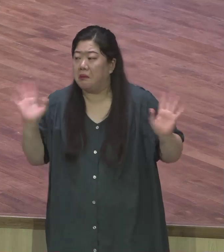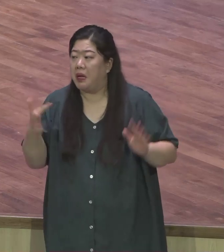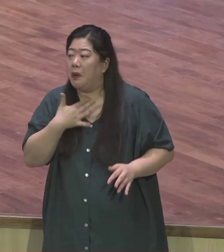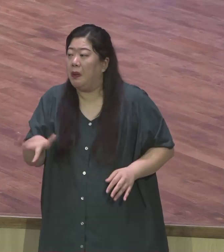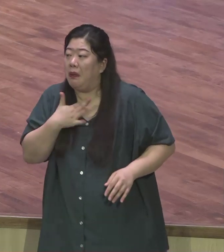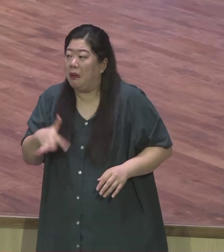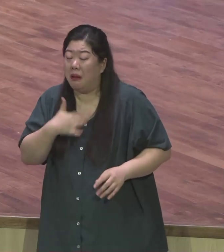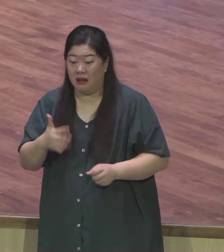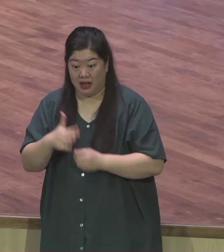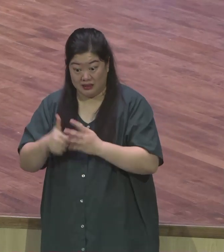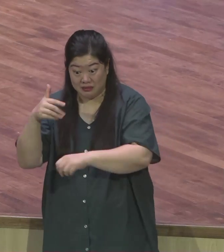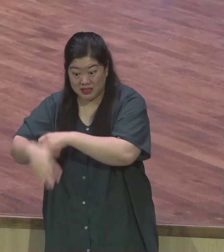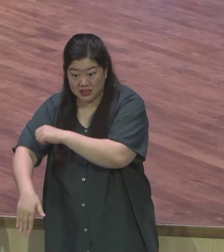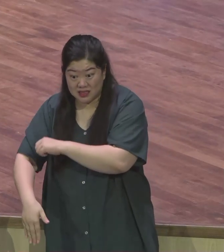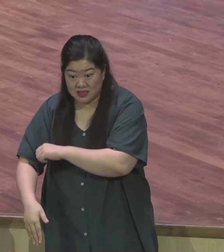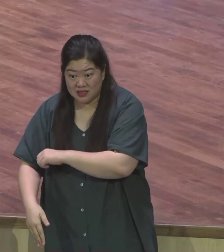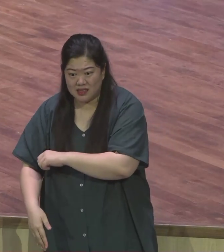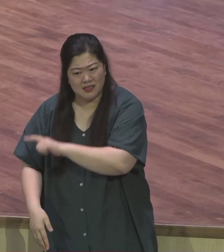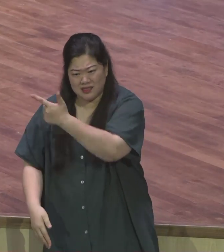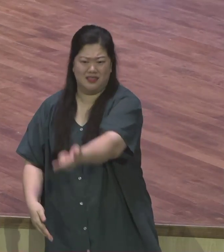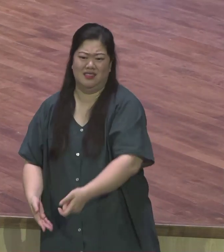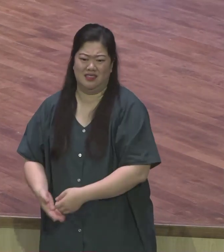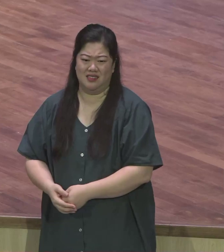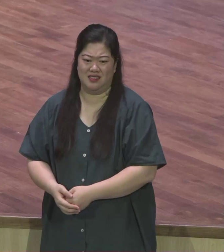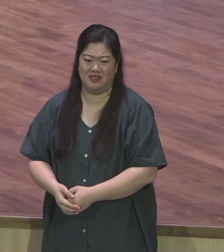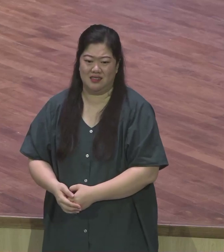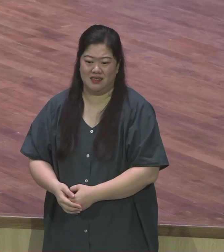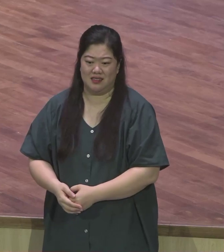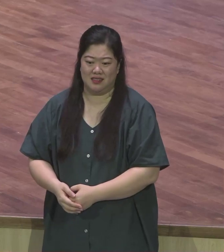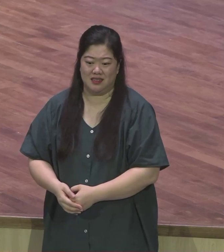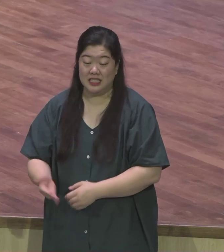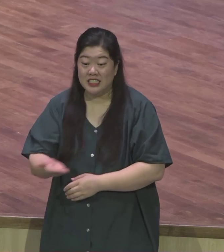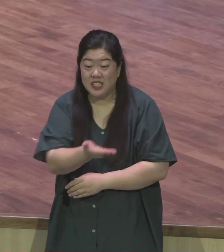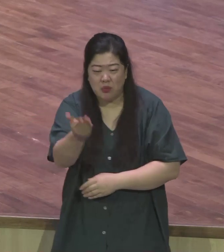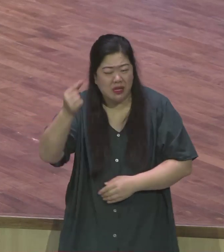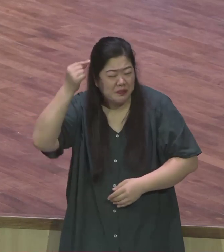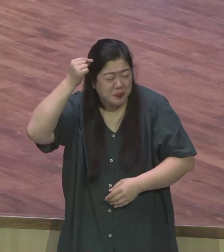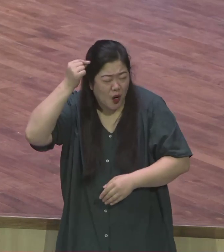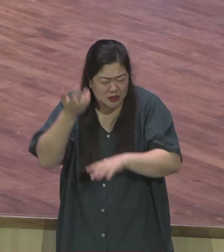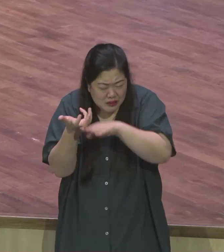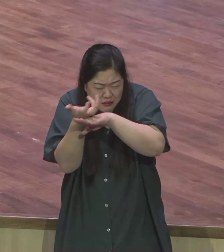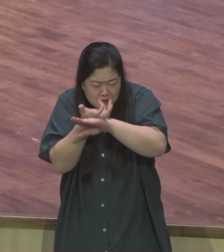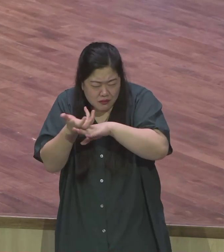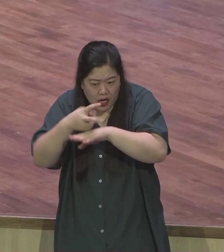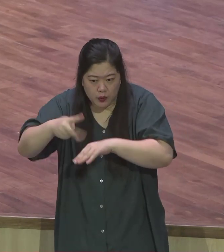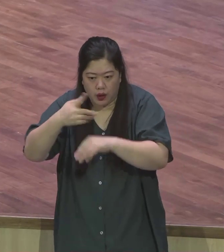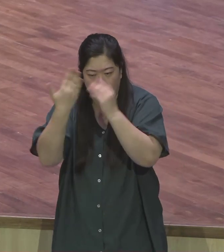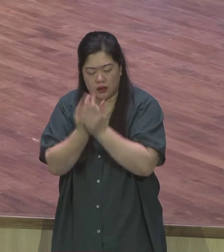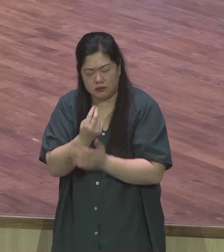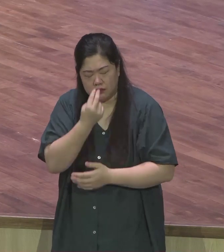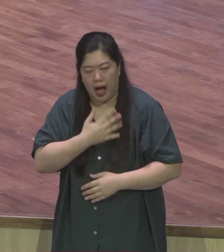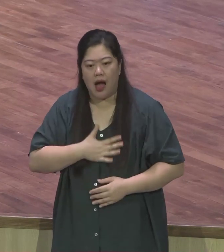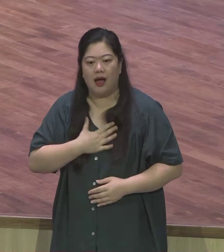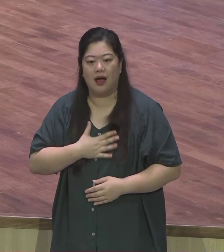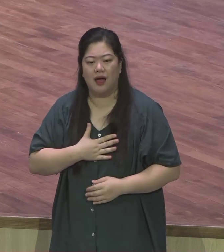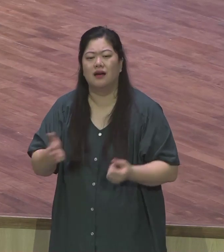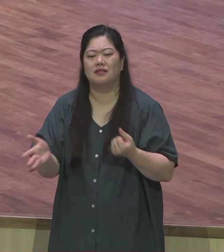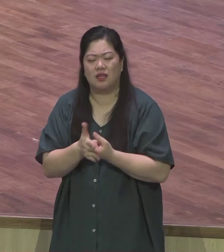오늘 7절 말씀해 보면 너에게는 심지어 머리털까지도 다 세심바되었나니 두려워하지 말라 너희는 많은